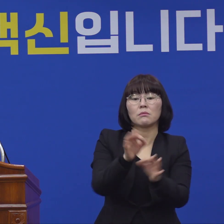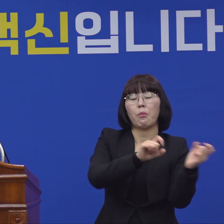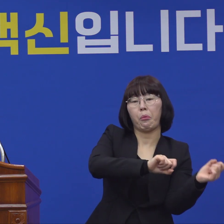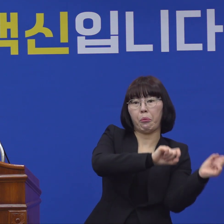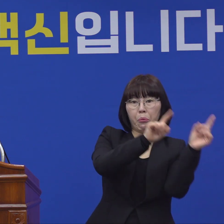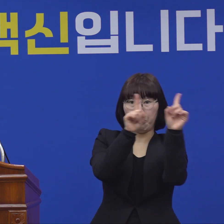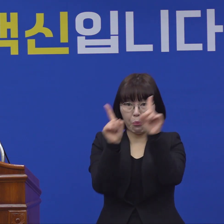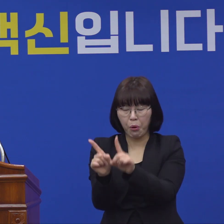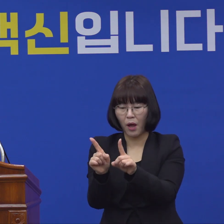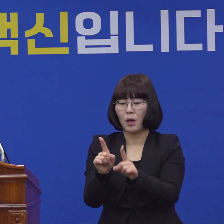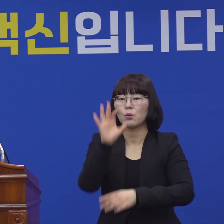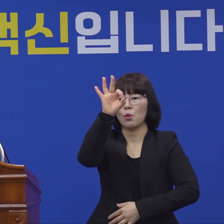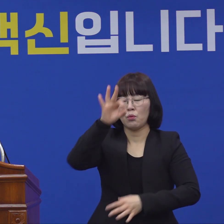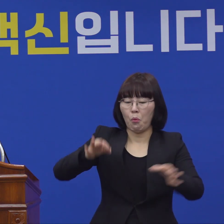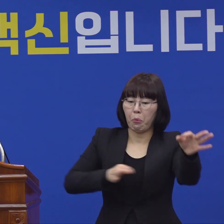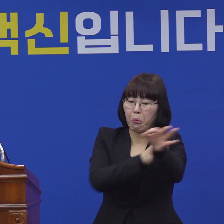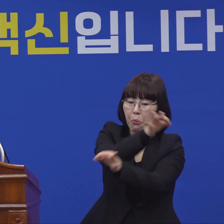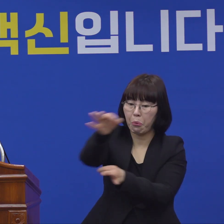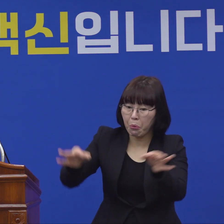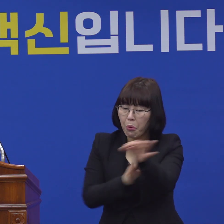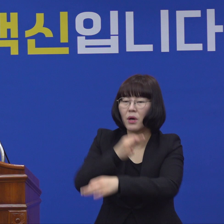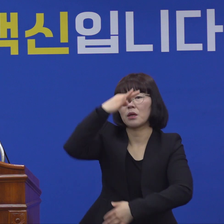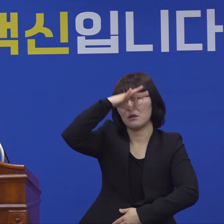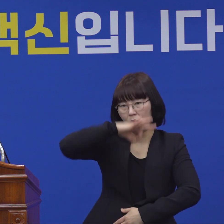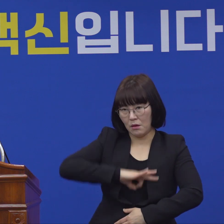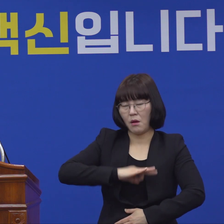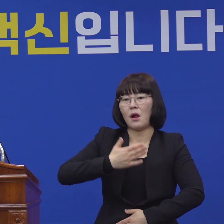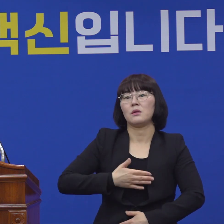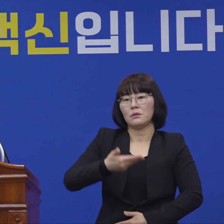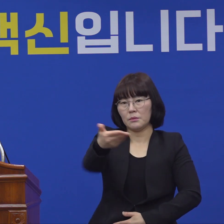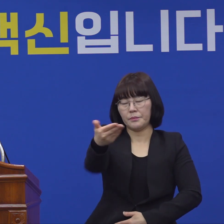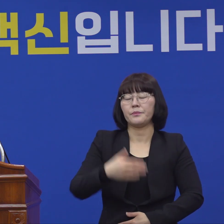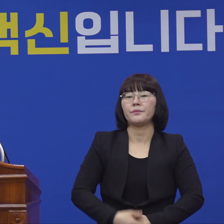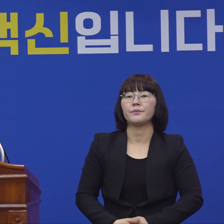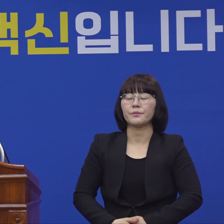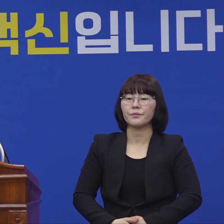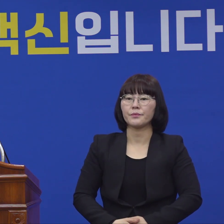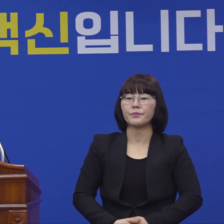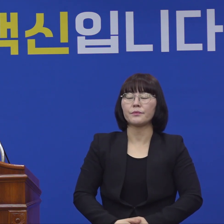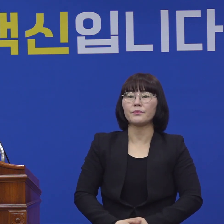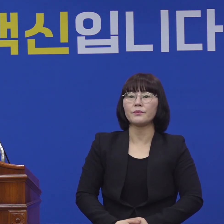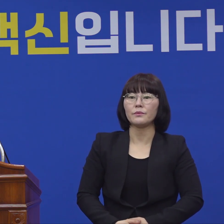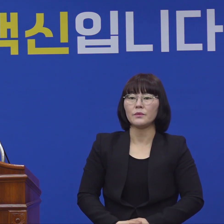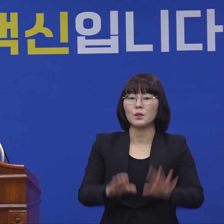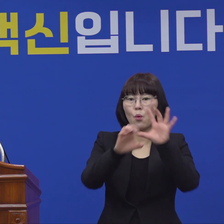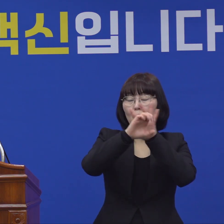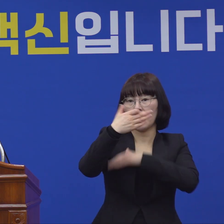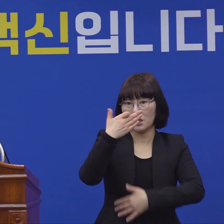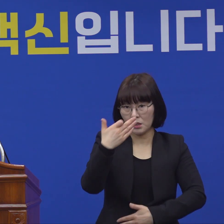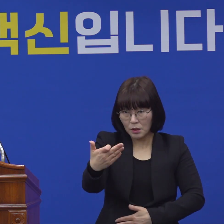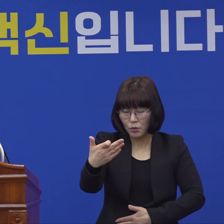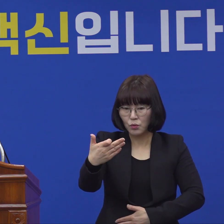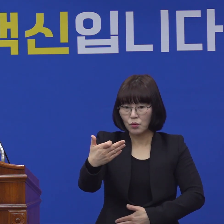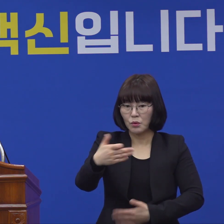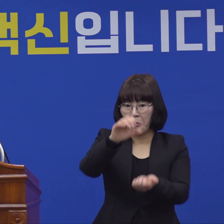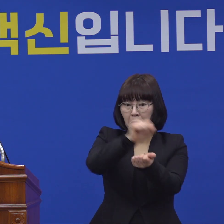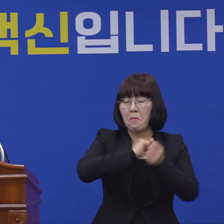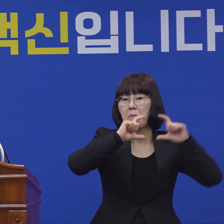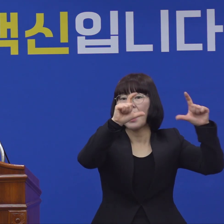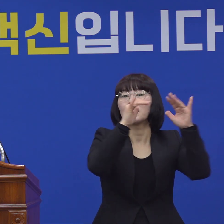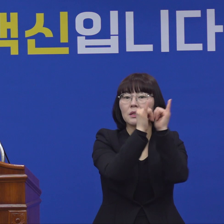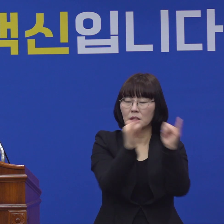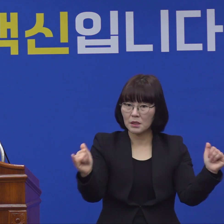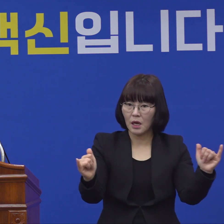선순환 구조를 만들기 위해서라는 점을 말씀드리겠습니다. 코로나19 신규 확진자가